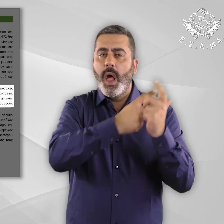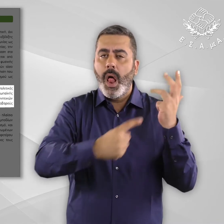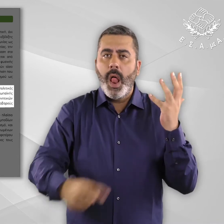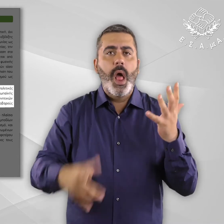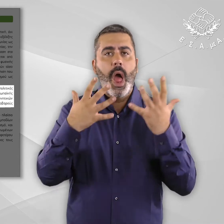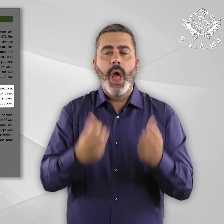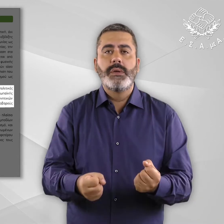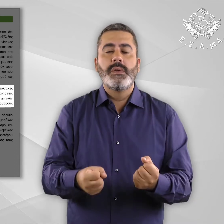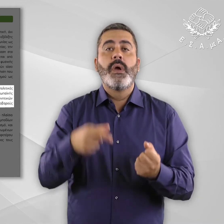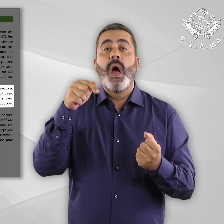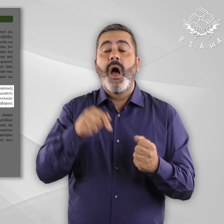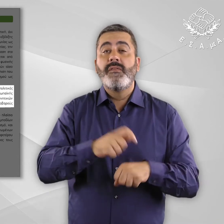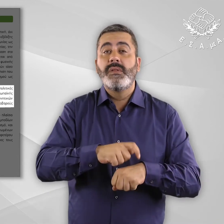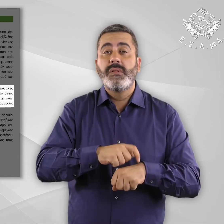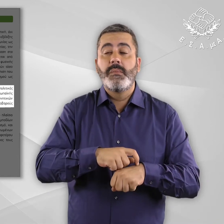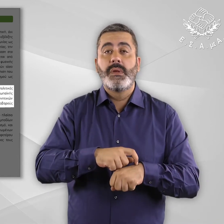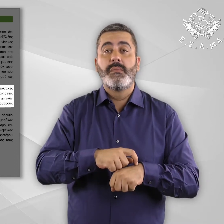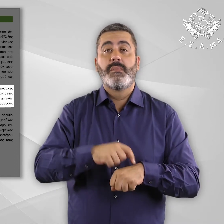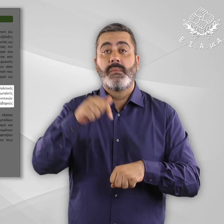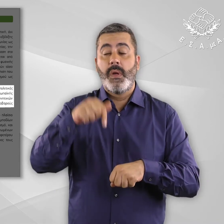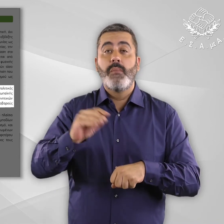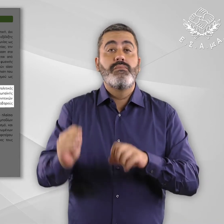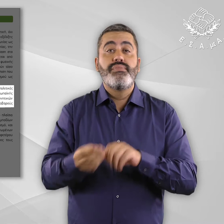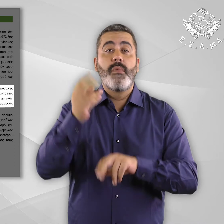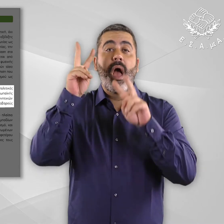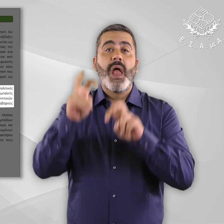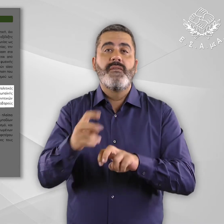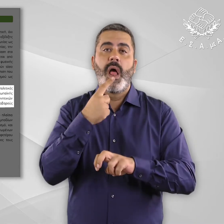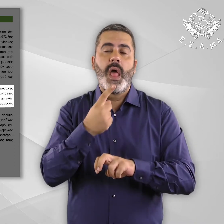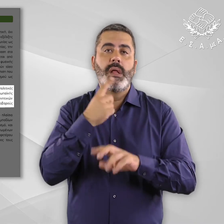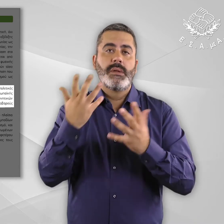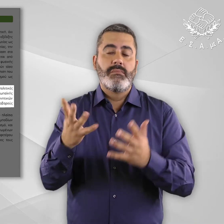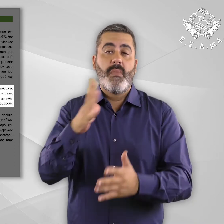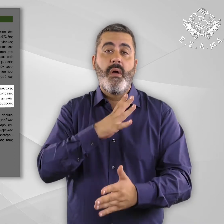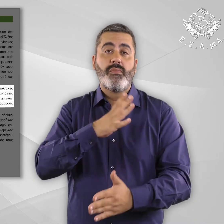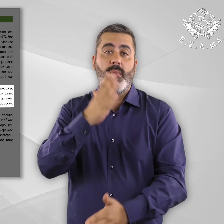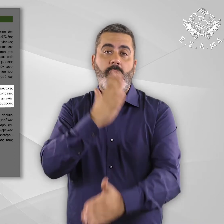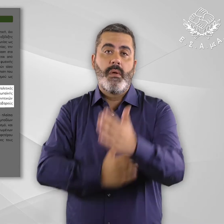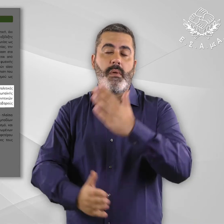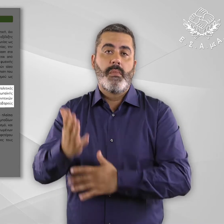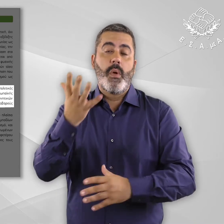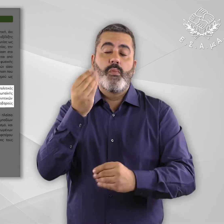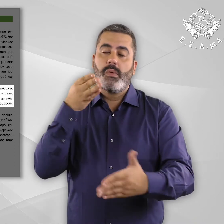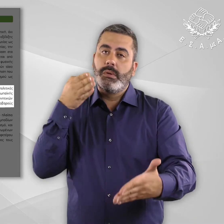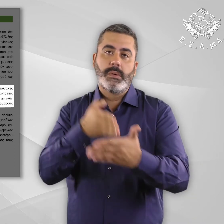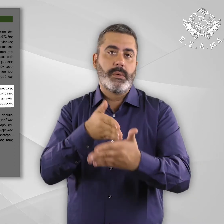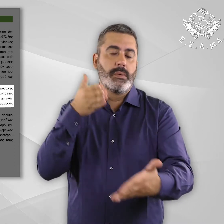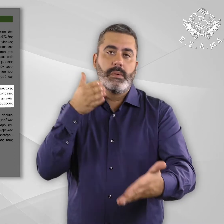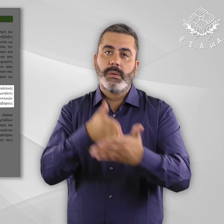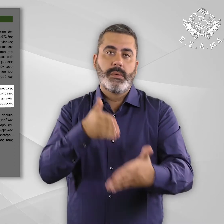εθνικό επίπεδο, υποστηρίζεται, μέσω ερευνητικών δεδομένων, ότι τα άτομα με αναπηρία αντιμετωπίζουν σοβαρούς φραγμούς και εμπόδια